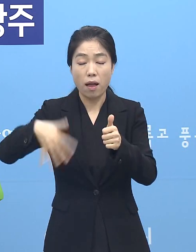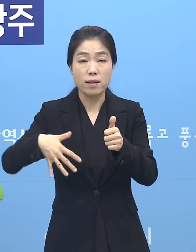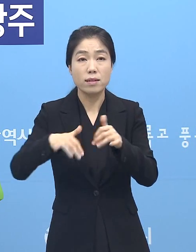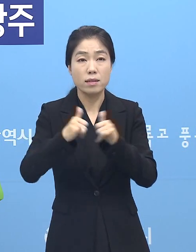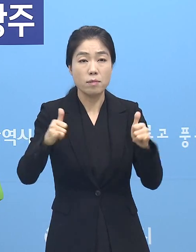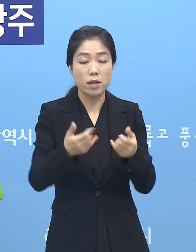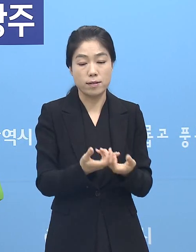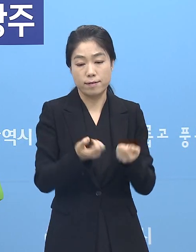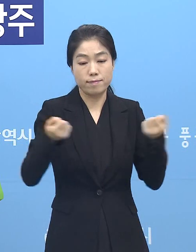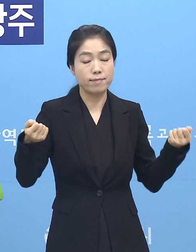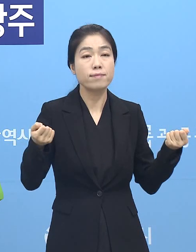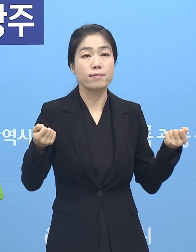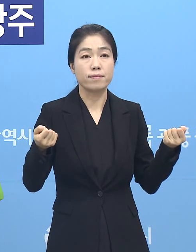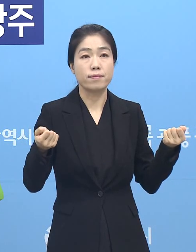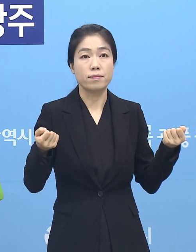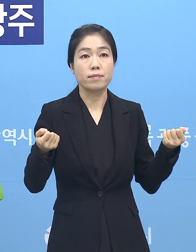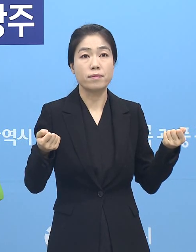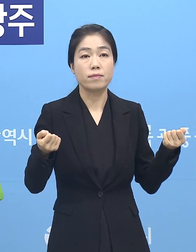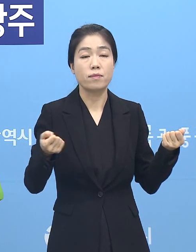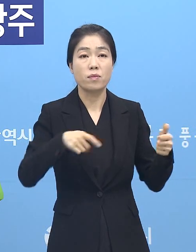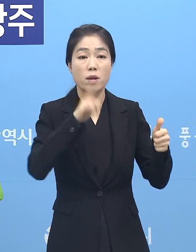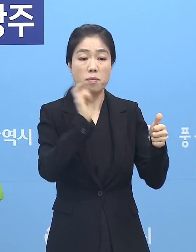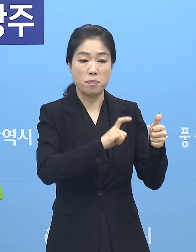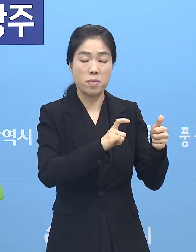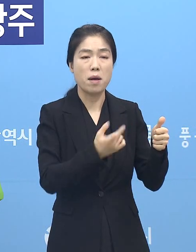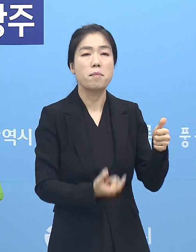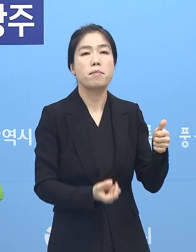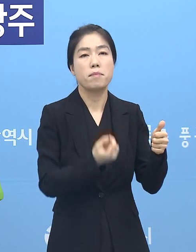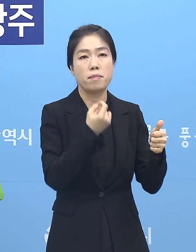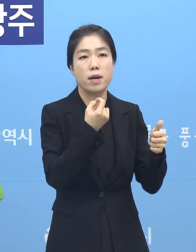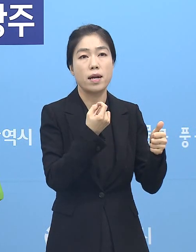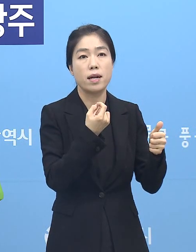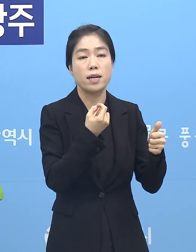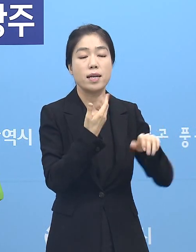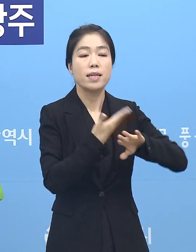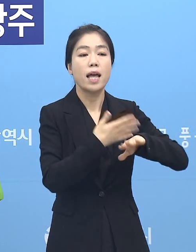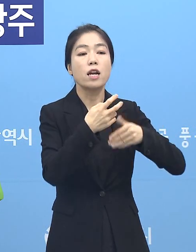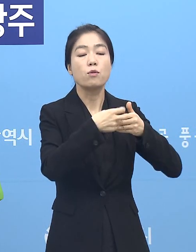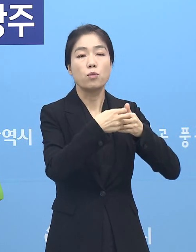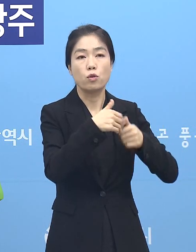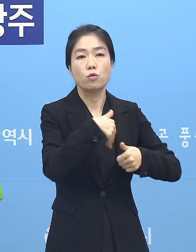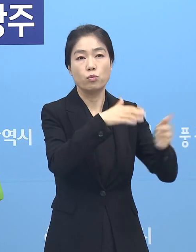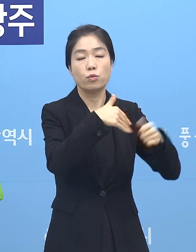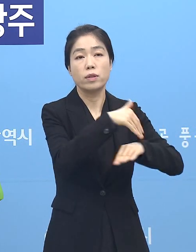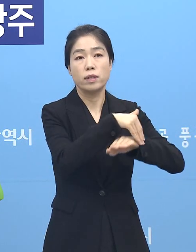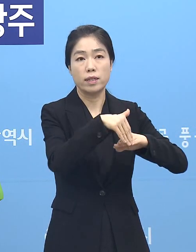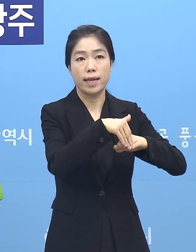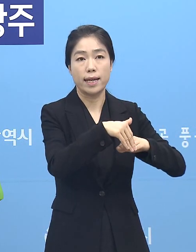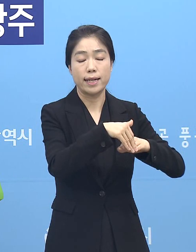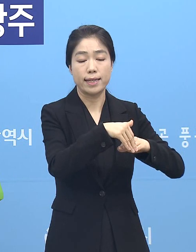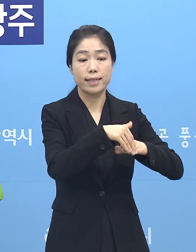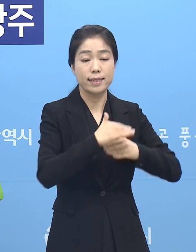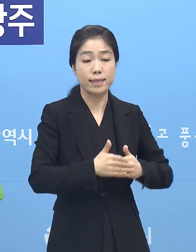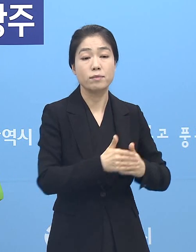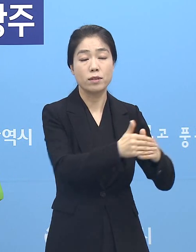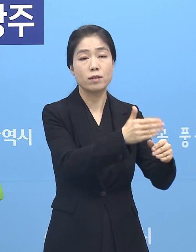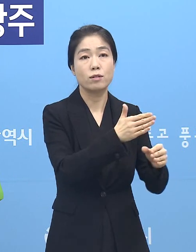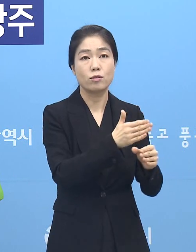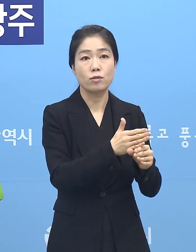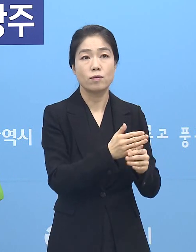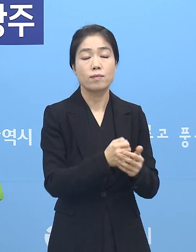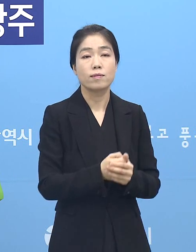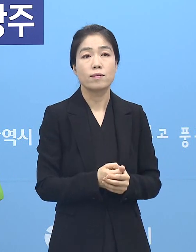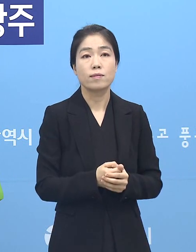동선 분리를 하고 있고요. 확진자는 최대한 빨리 지금 후송을 할 겁니다. 그래서 일부는 후송이 진행되고 있습니다.